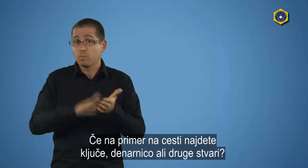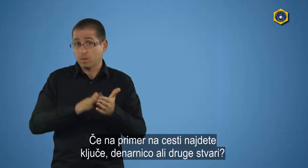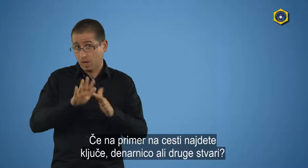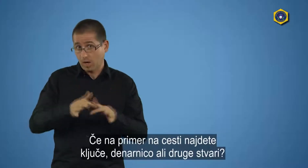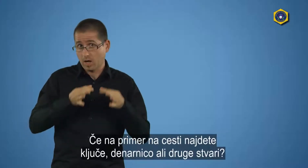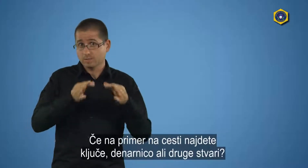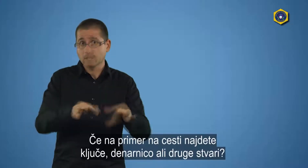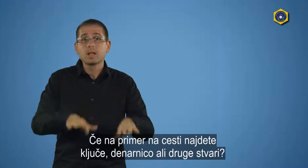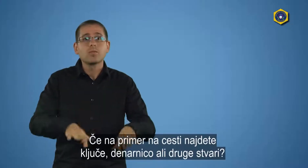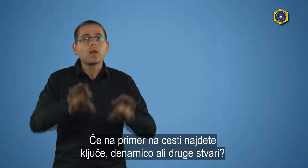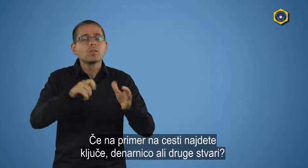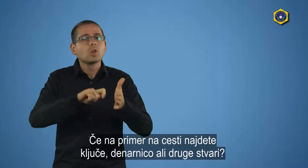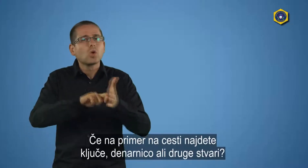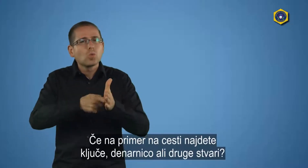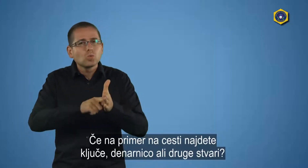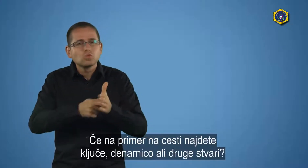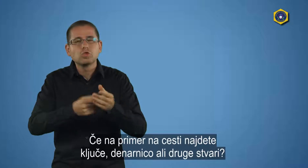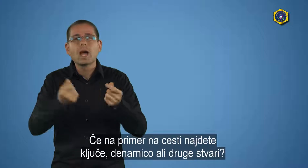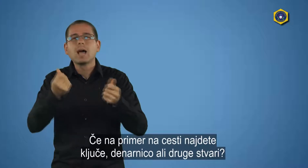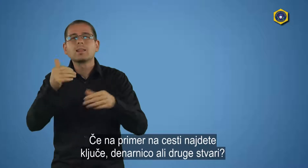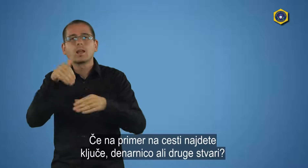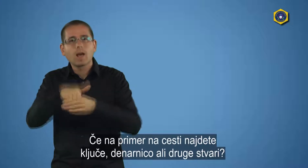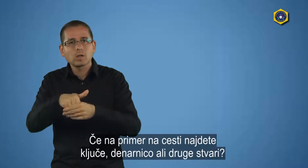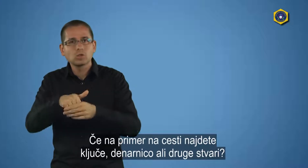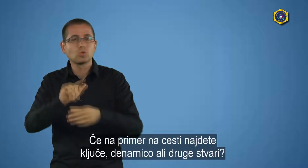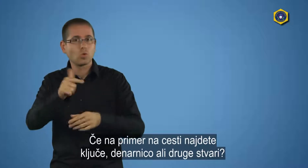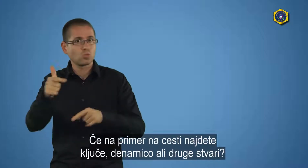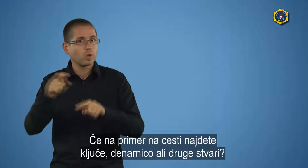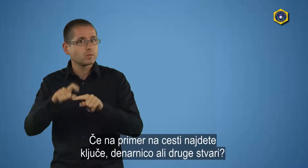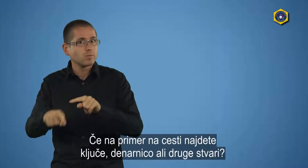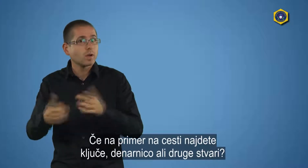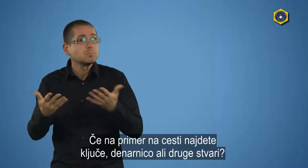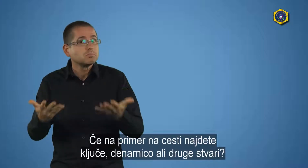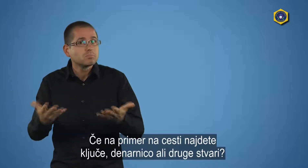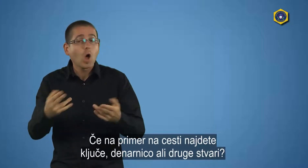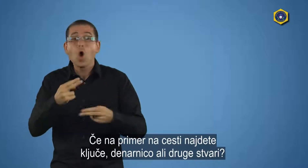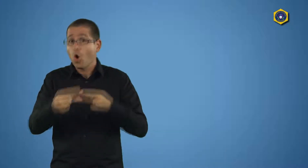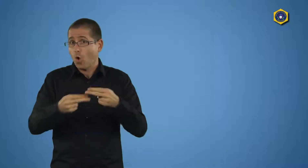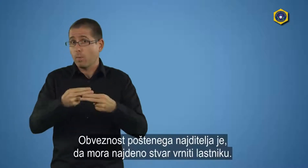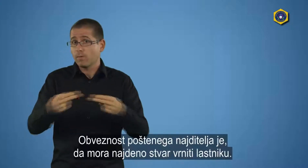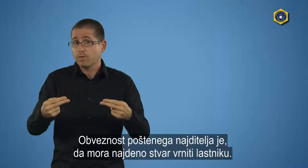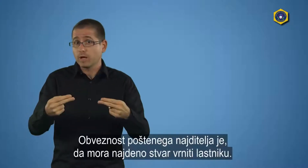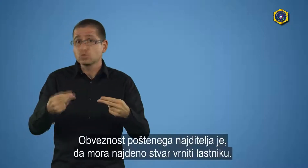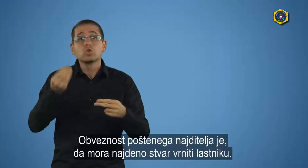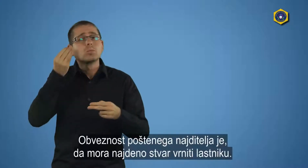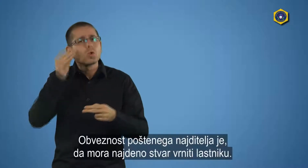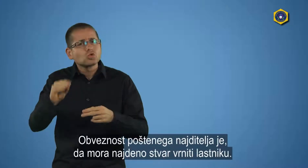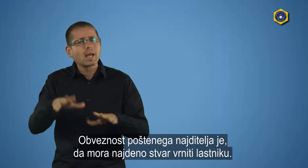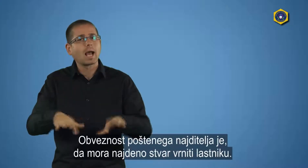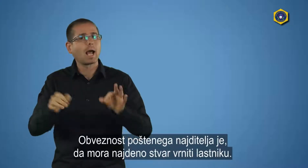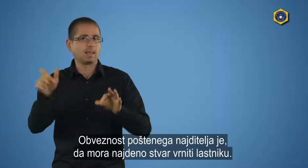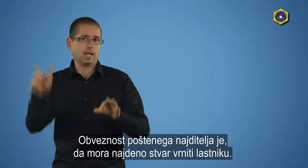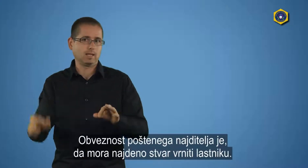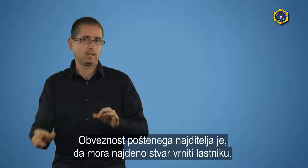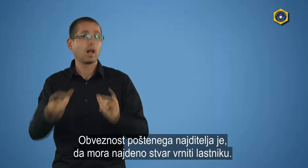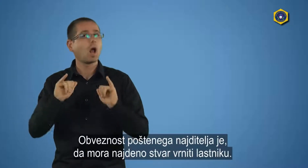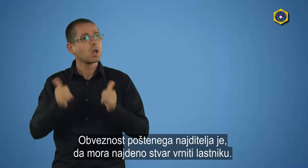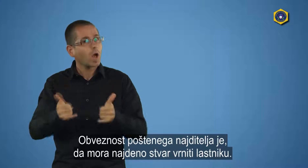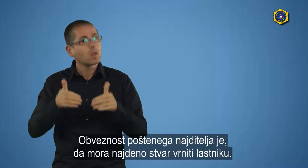naprimer na cesti najdete ključe, denarnico ali druge stvari, obveznost poštenega najditelja je, da mora